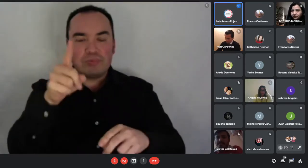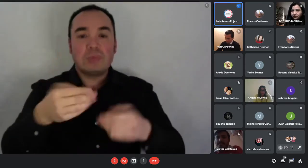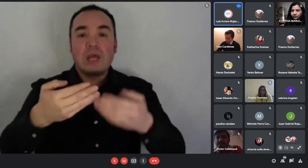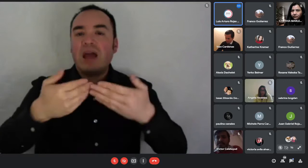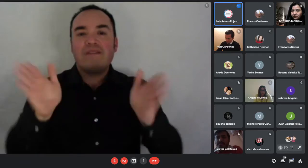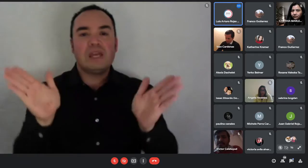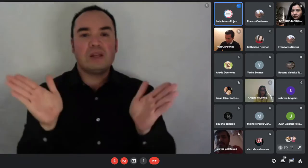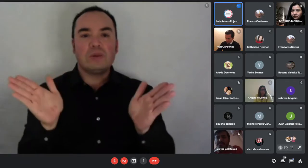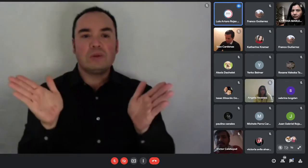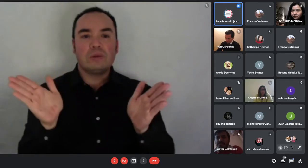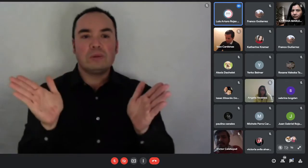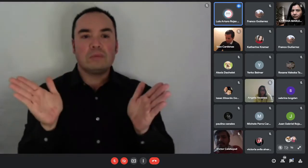octubre.